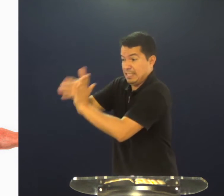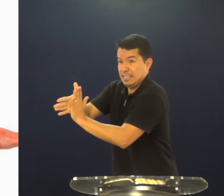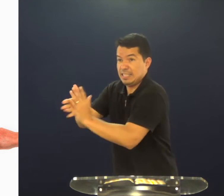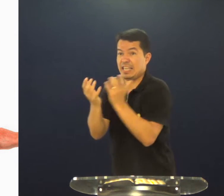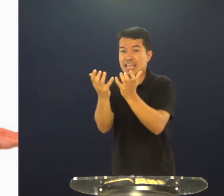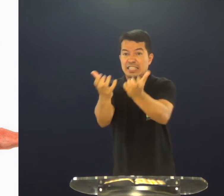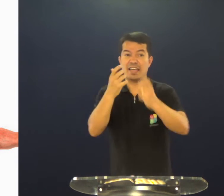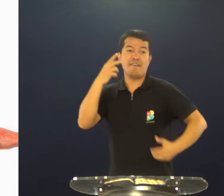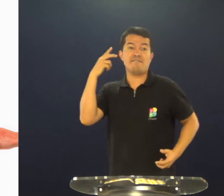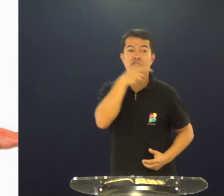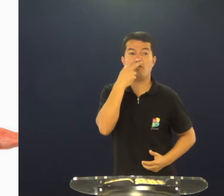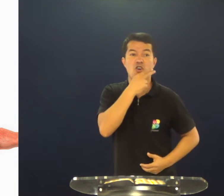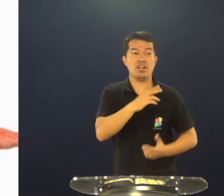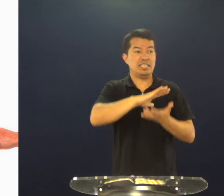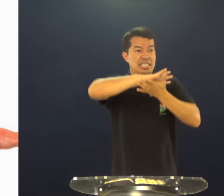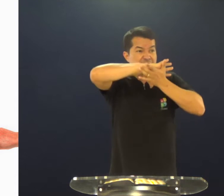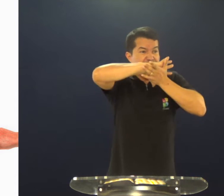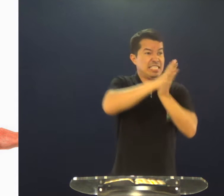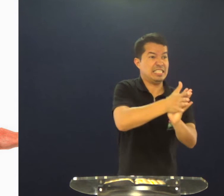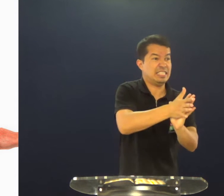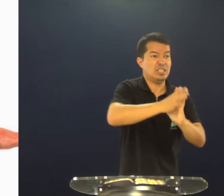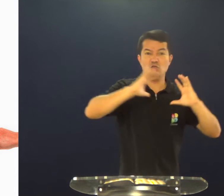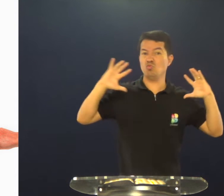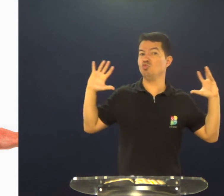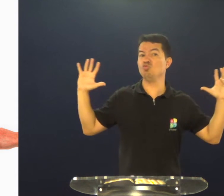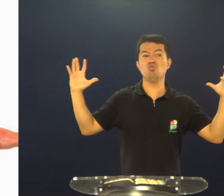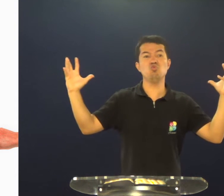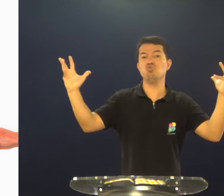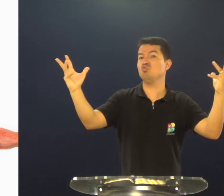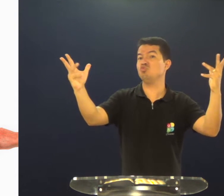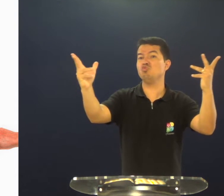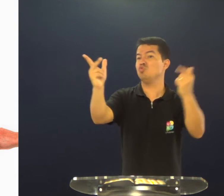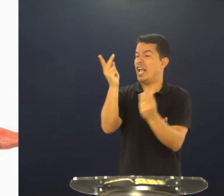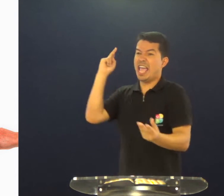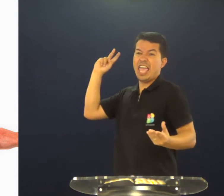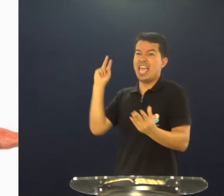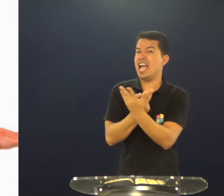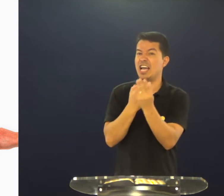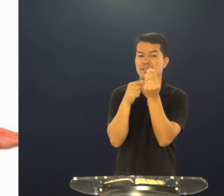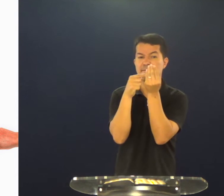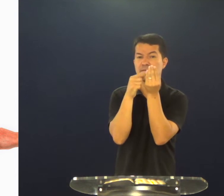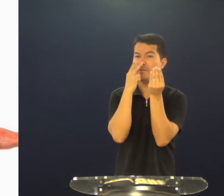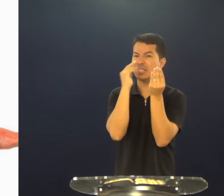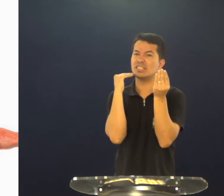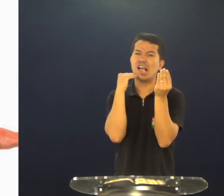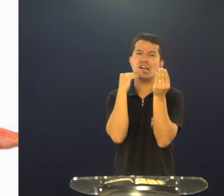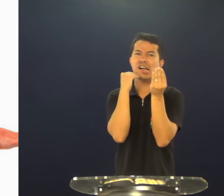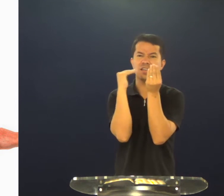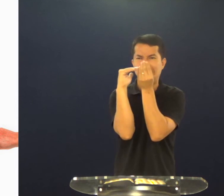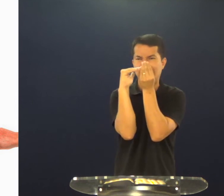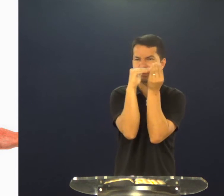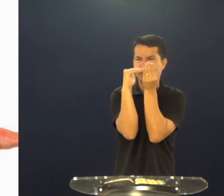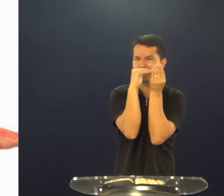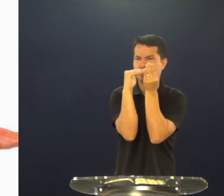pecar, é o meu desejo de fofocar, tudo isso, isso é o eu, os meus